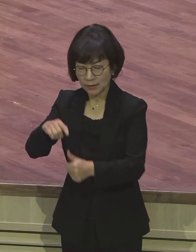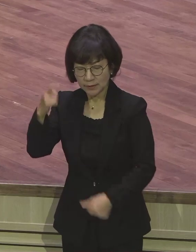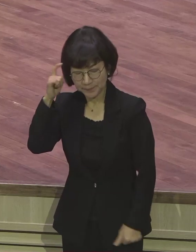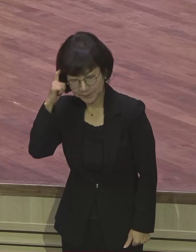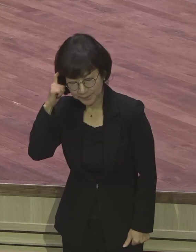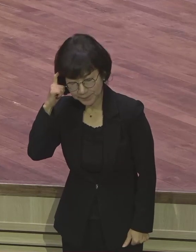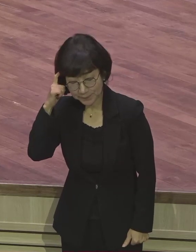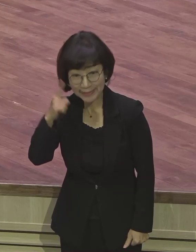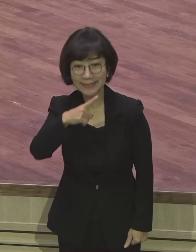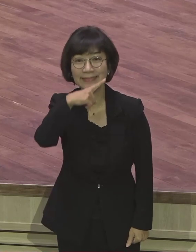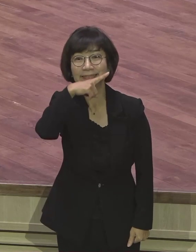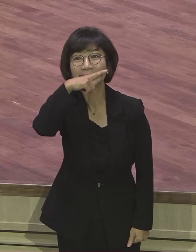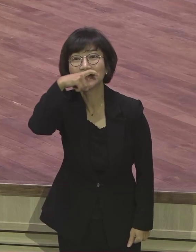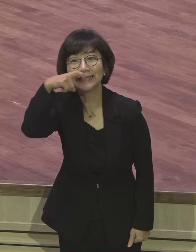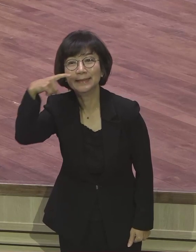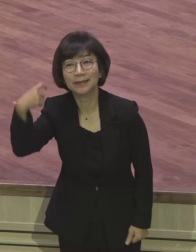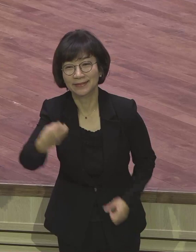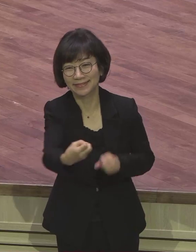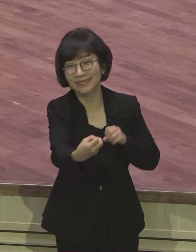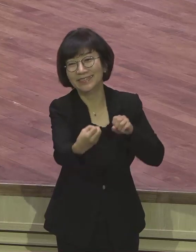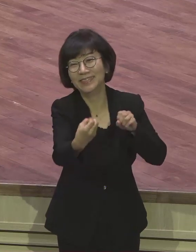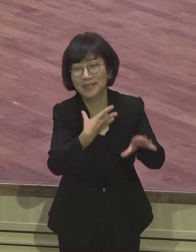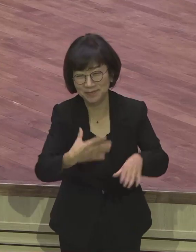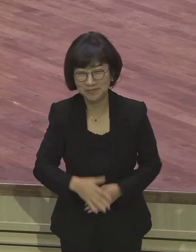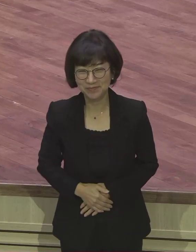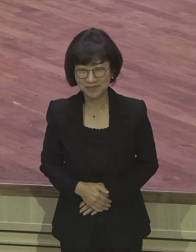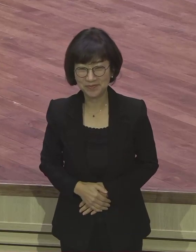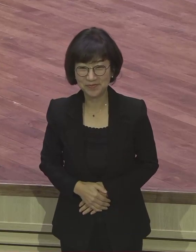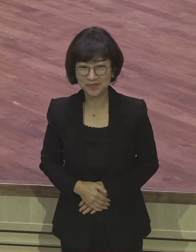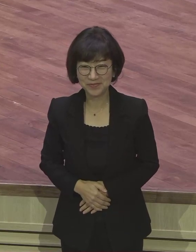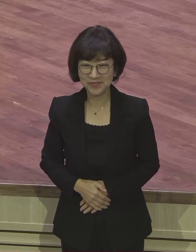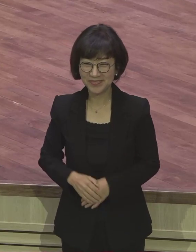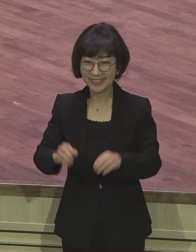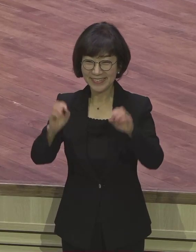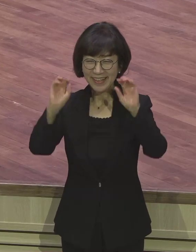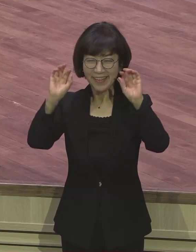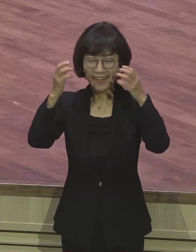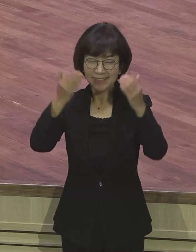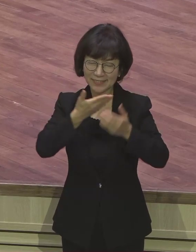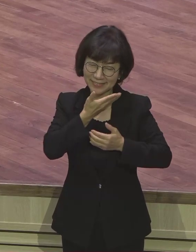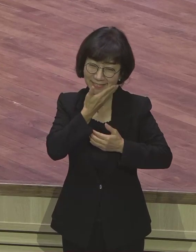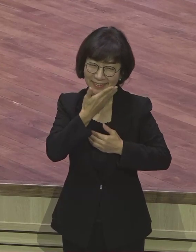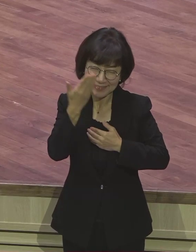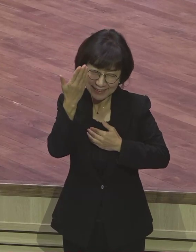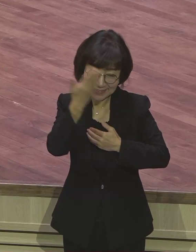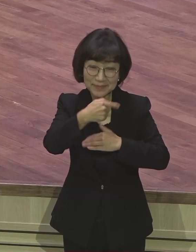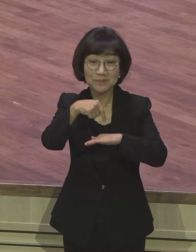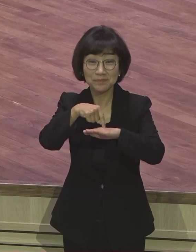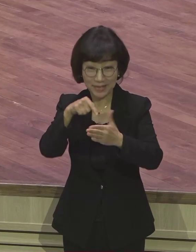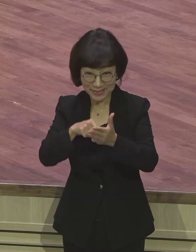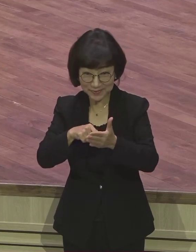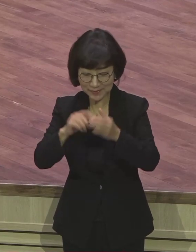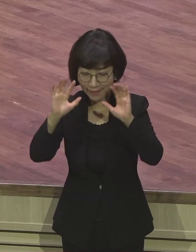순수한 아이들, 순수한 아이들의 생각에 맞는